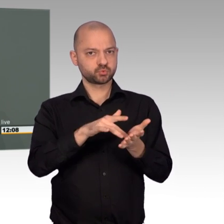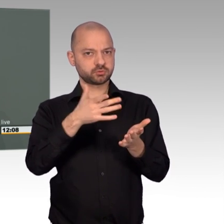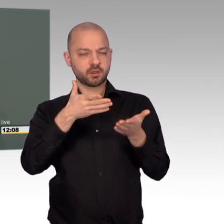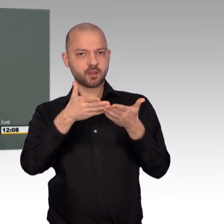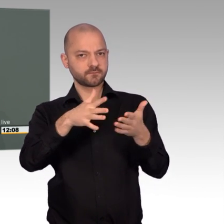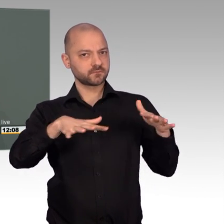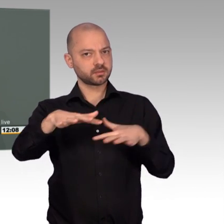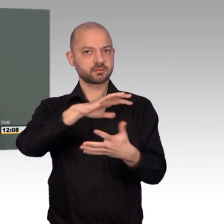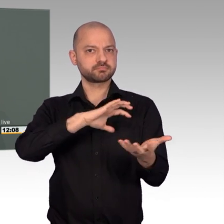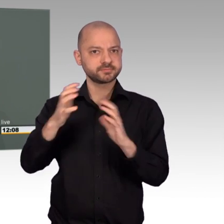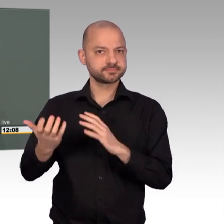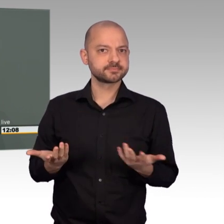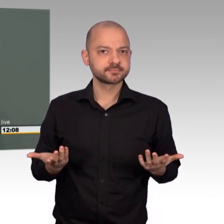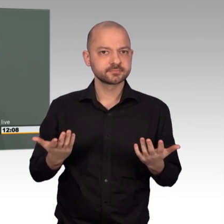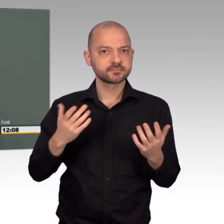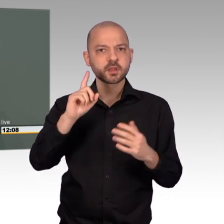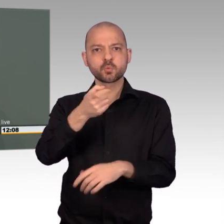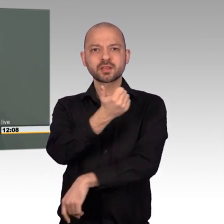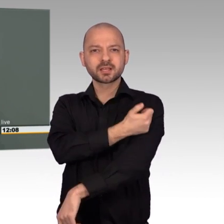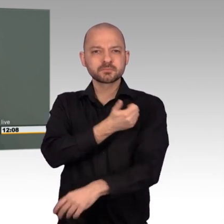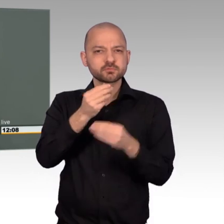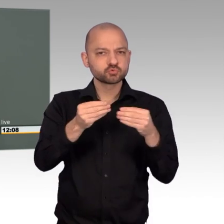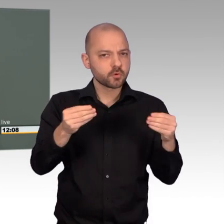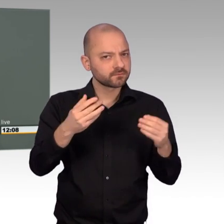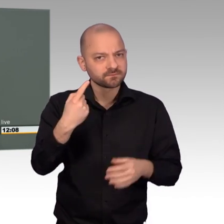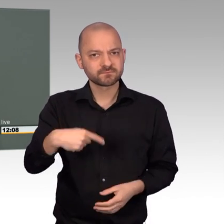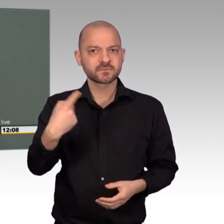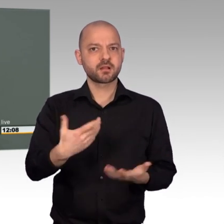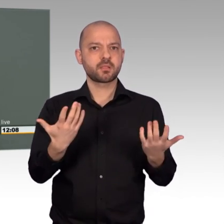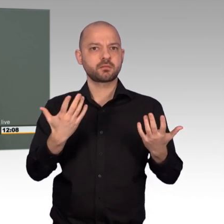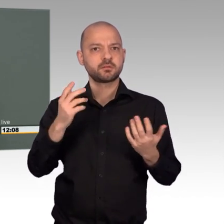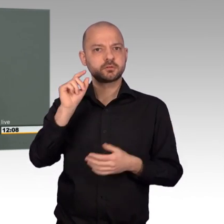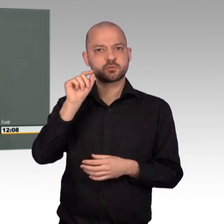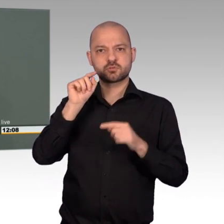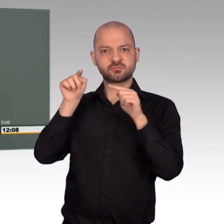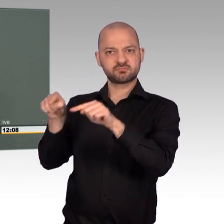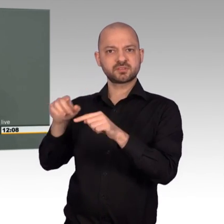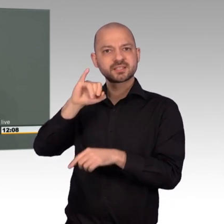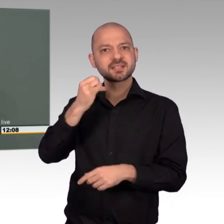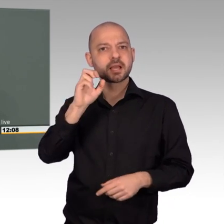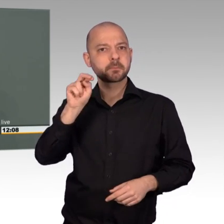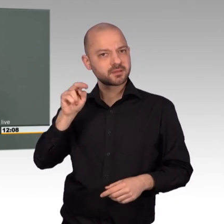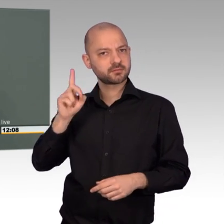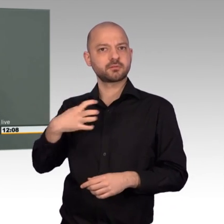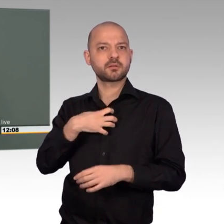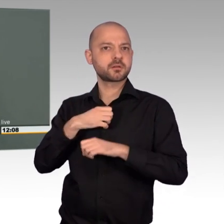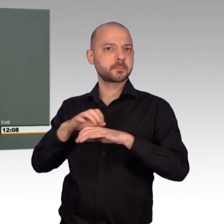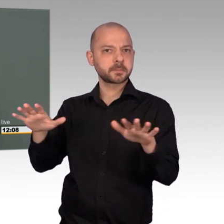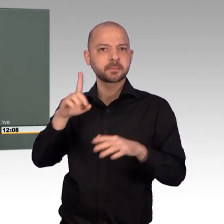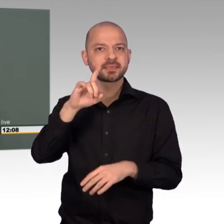Millionen Kinder geboren worden. Über 5.000 sind verletzt oder getötet. 1,8 Millionen Kinder leiden an Mangel an